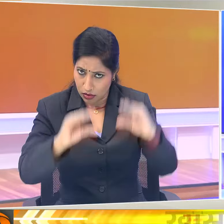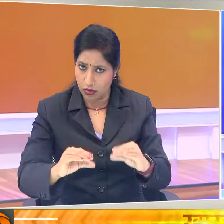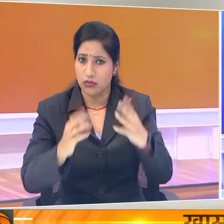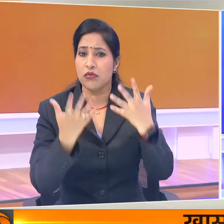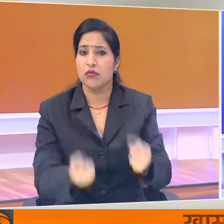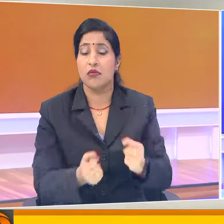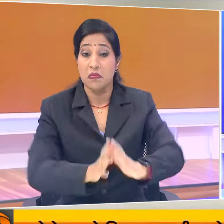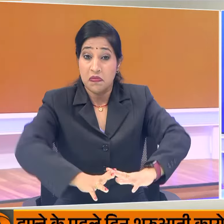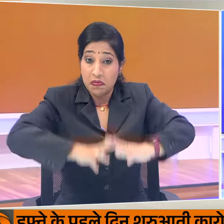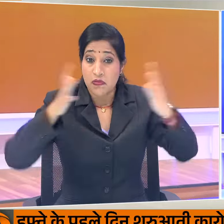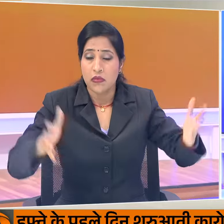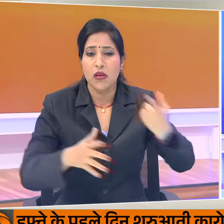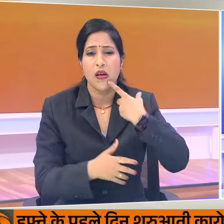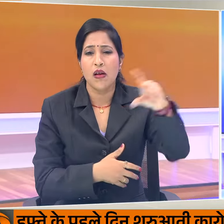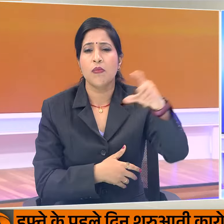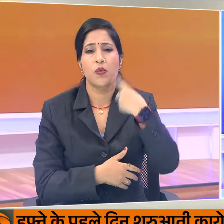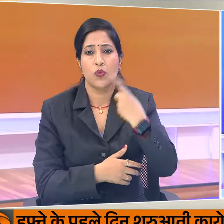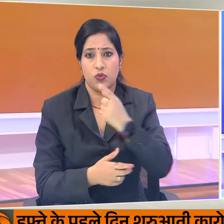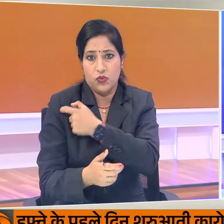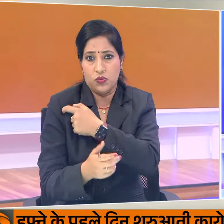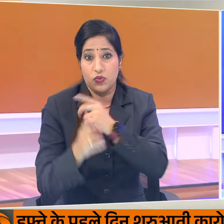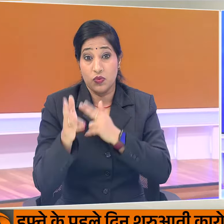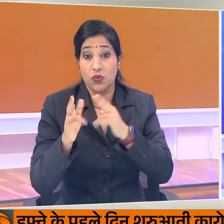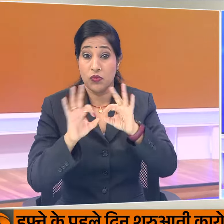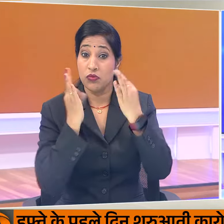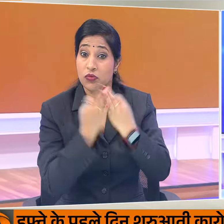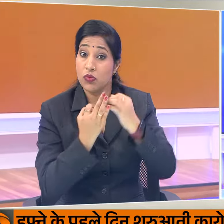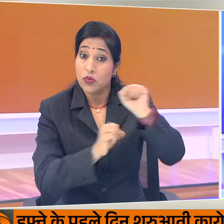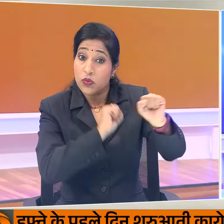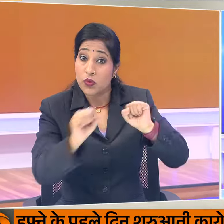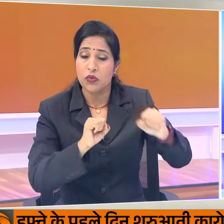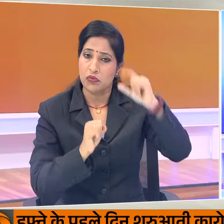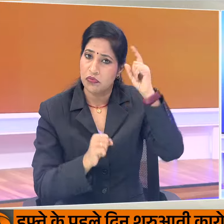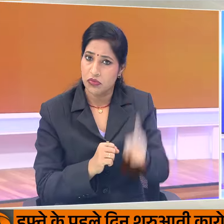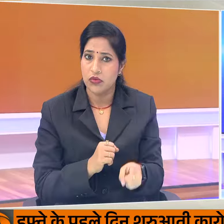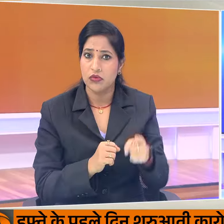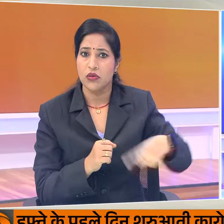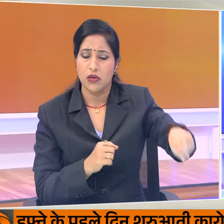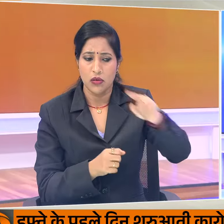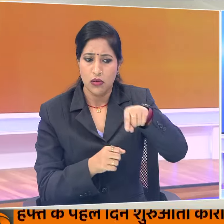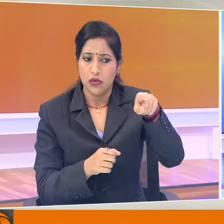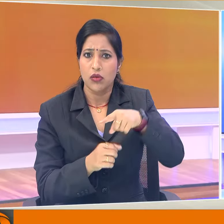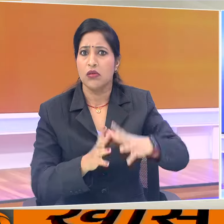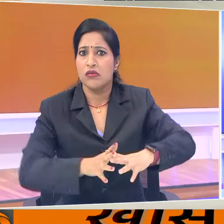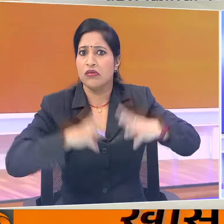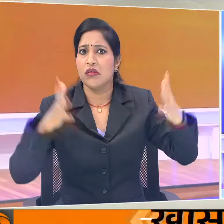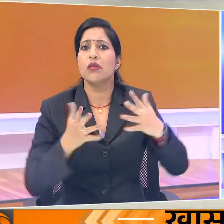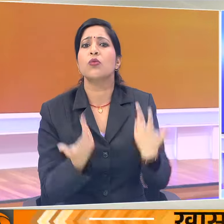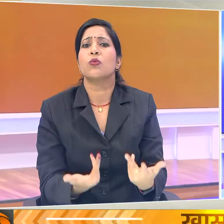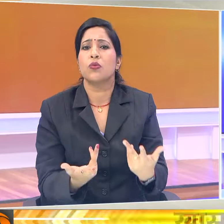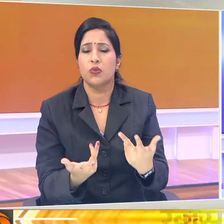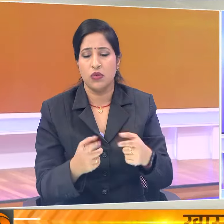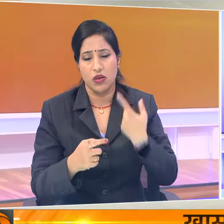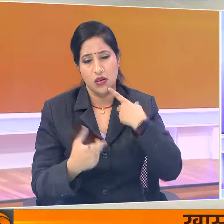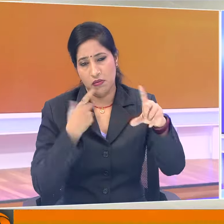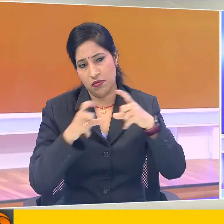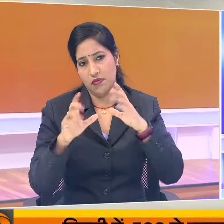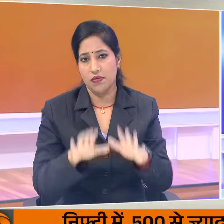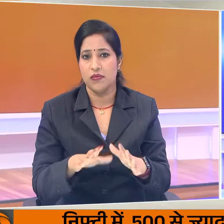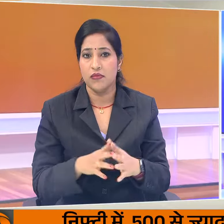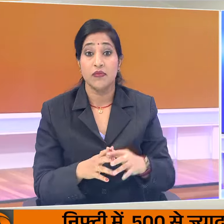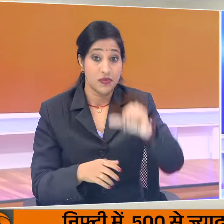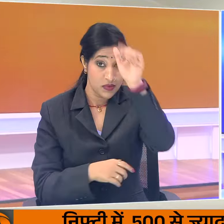जाए। सबसे ज्यादा विरोध सेना के परिवार वालों को मिलने वाले आरक्षण का था।